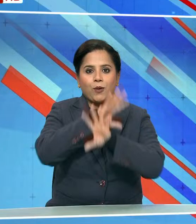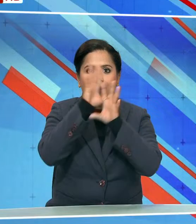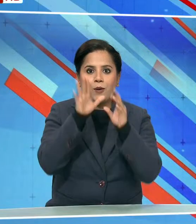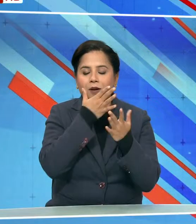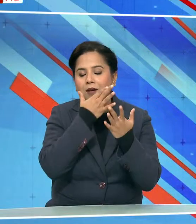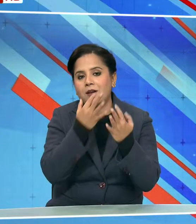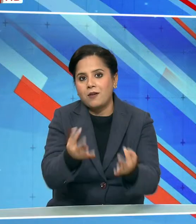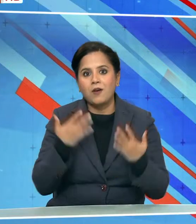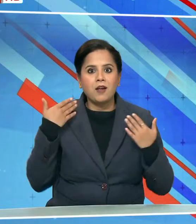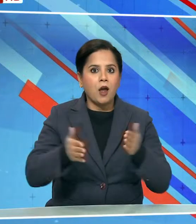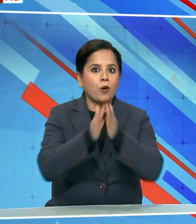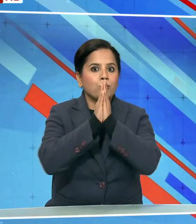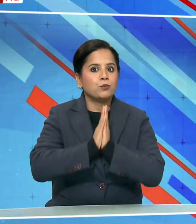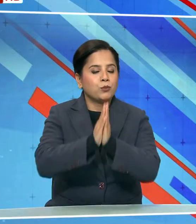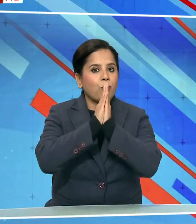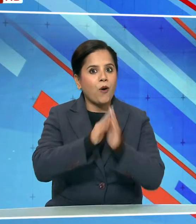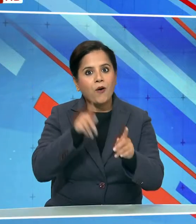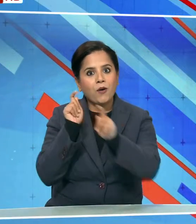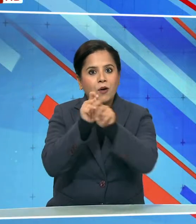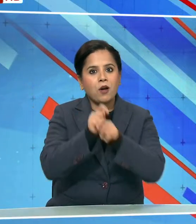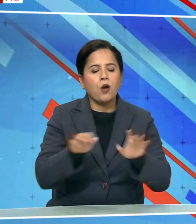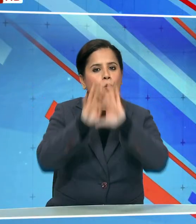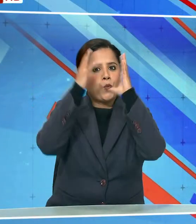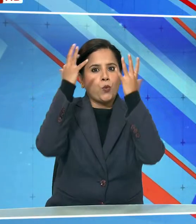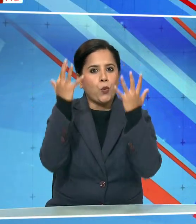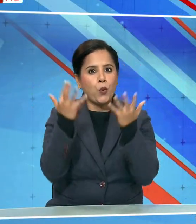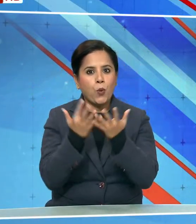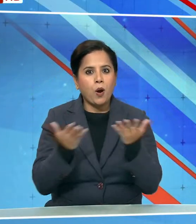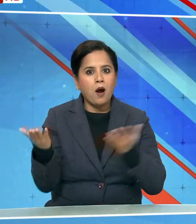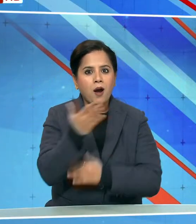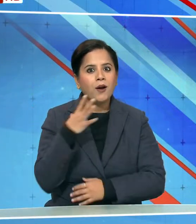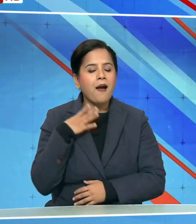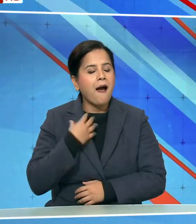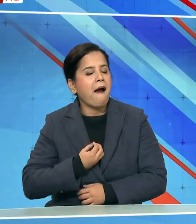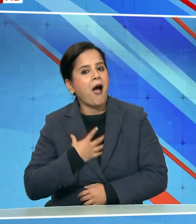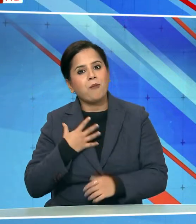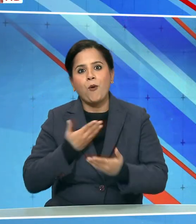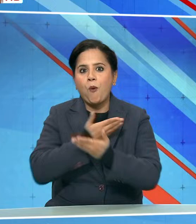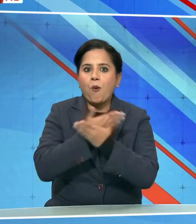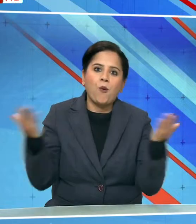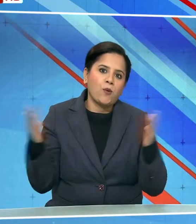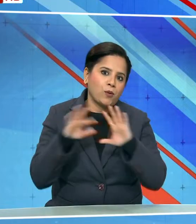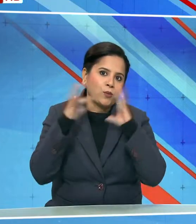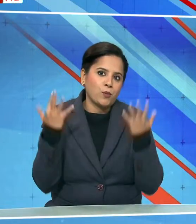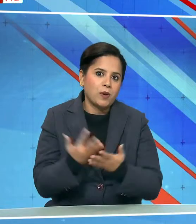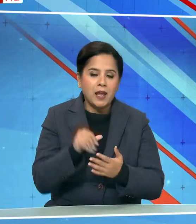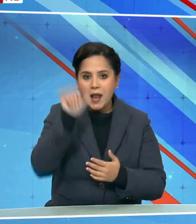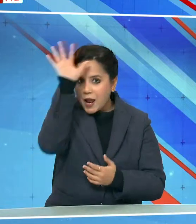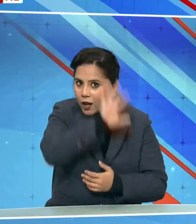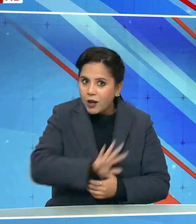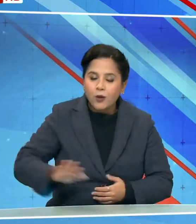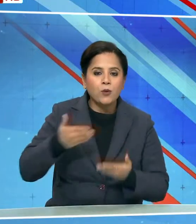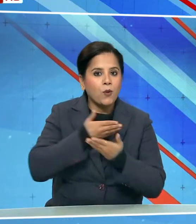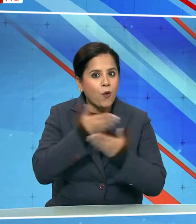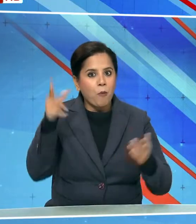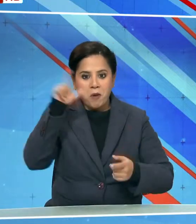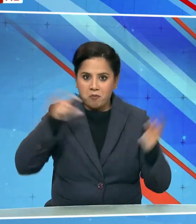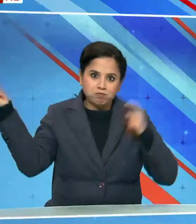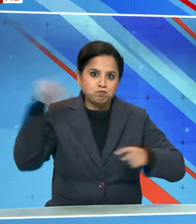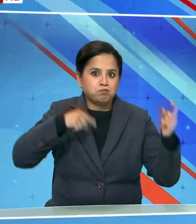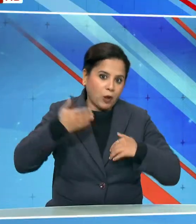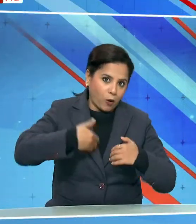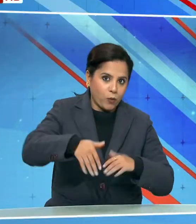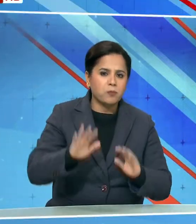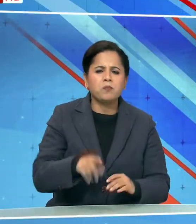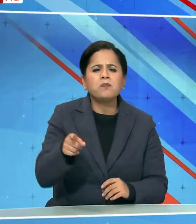बढ़ियां मंदीर बन रहा है और पूरा विश्व इसके बारे में खुश है और पूरा हिंदुस्तान पूरा विश्व के लोग आने वाले हैं यहां